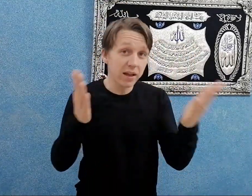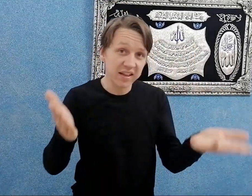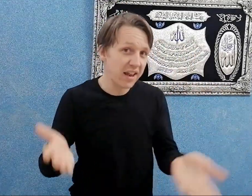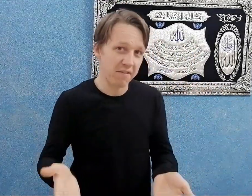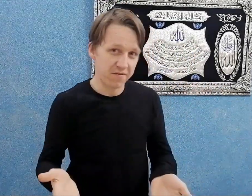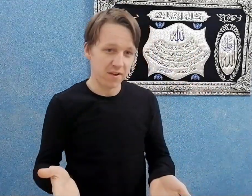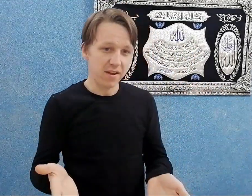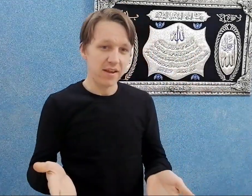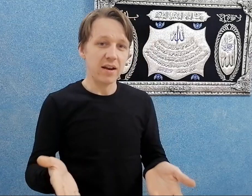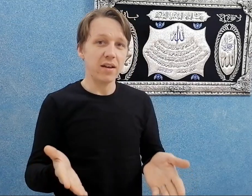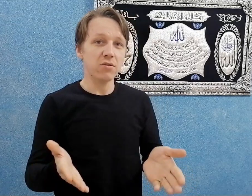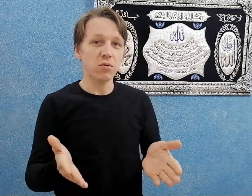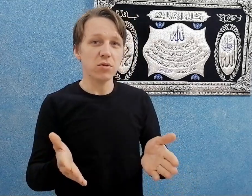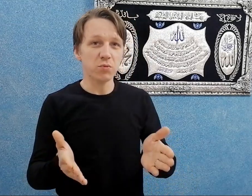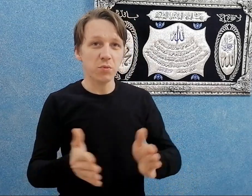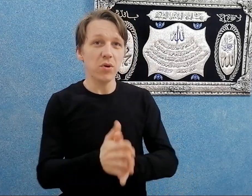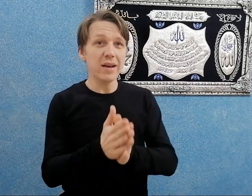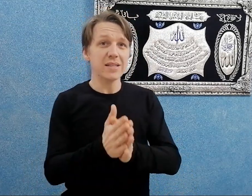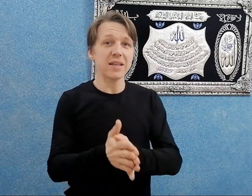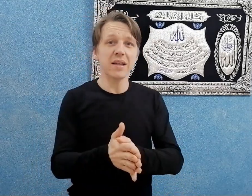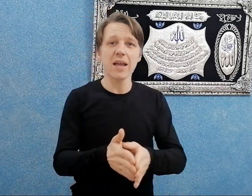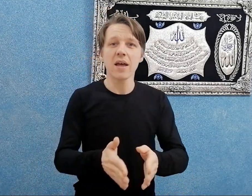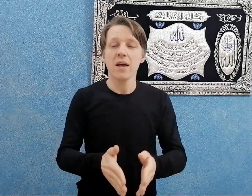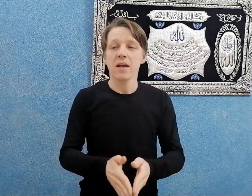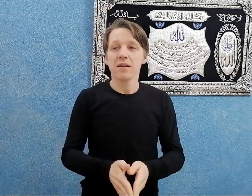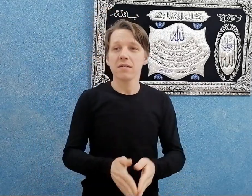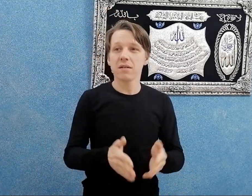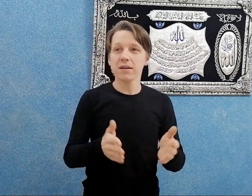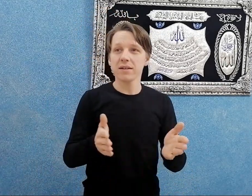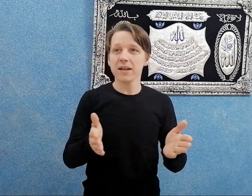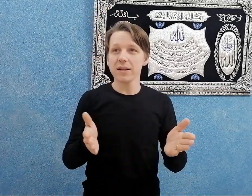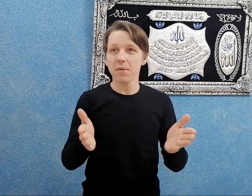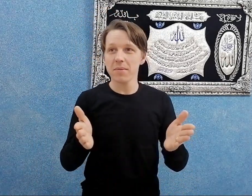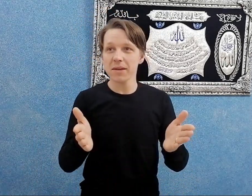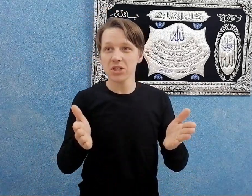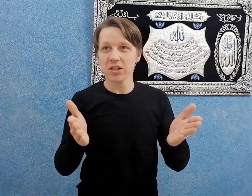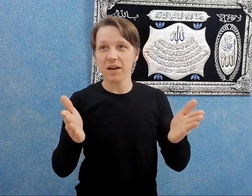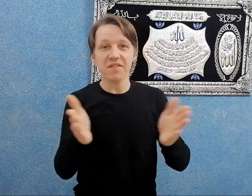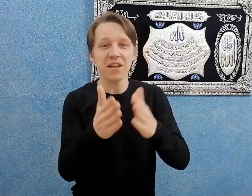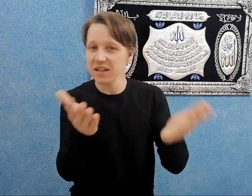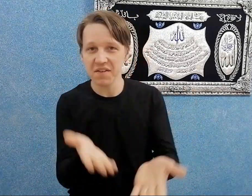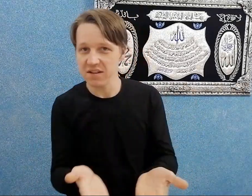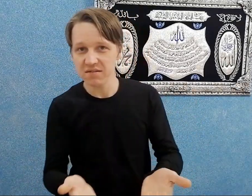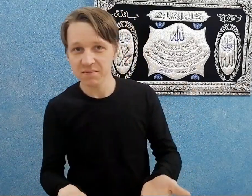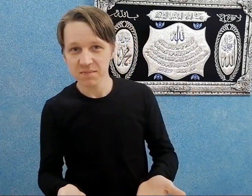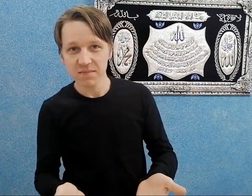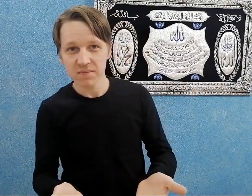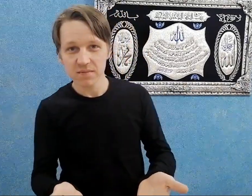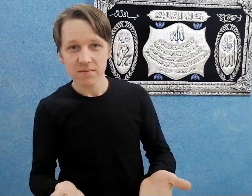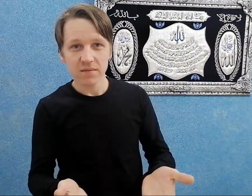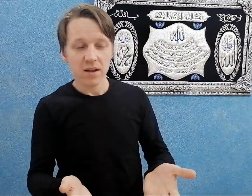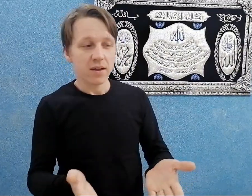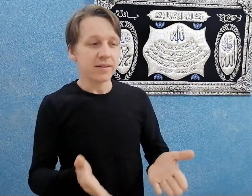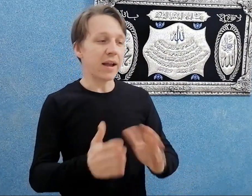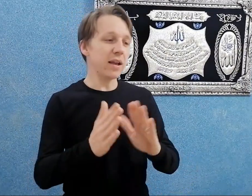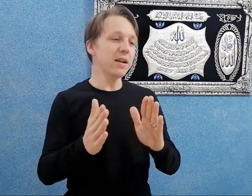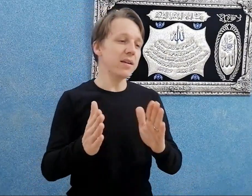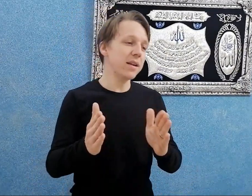الاختلاف يعني انتو انتو بتملولنا اسكندرية لدرجة ان احنا بميباش عارفين احنا فيه. ده غير ان